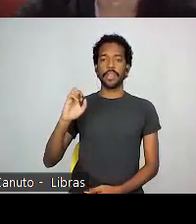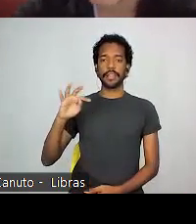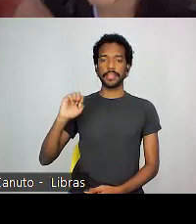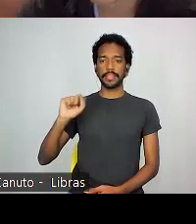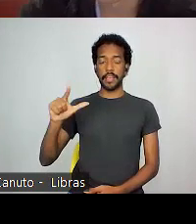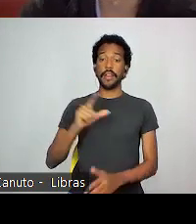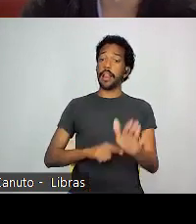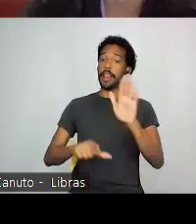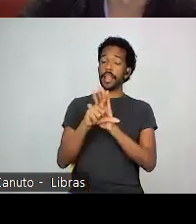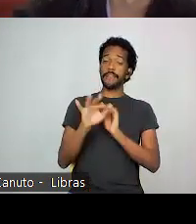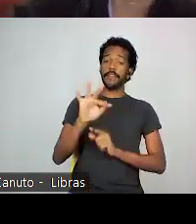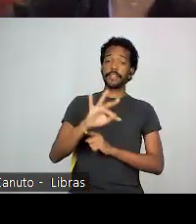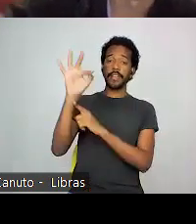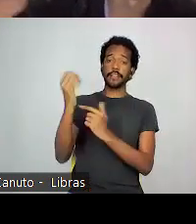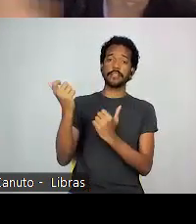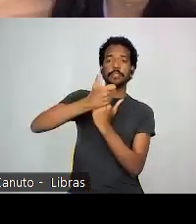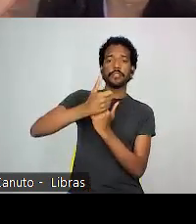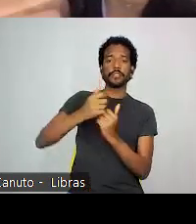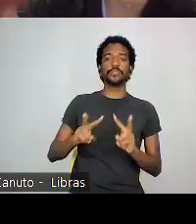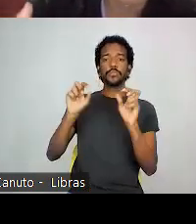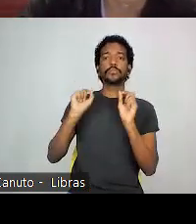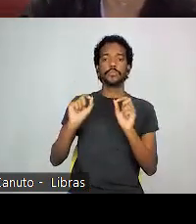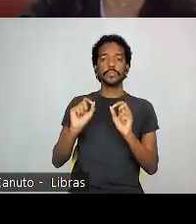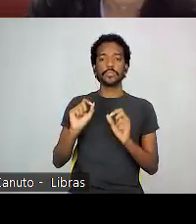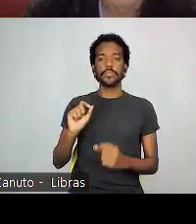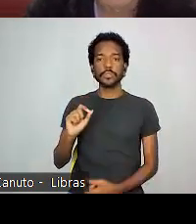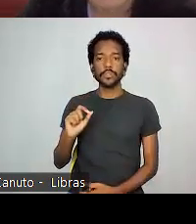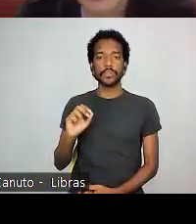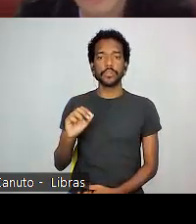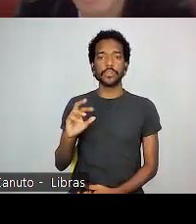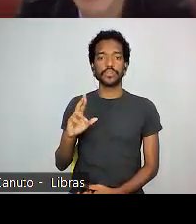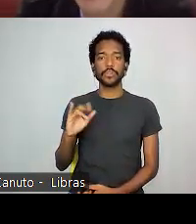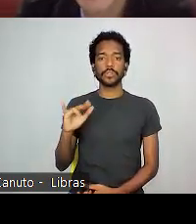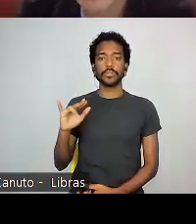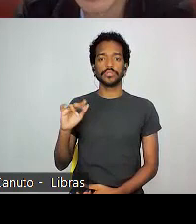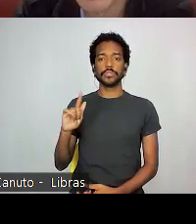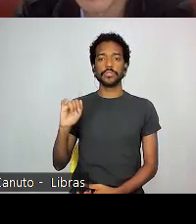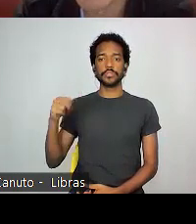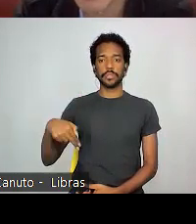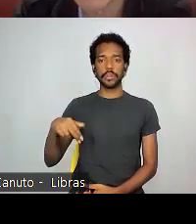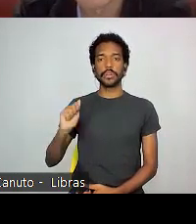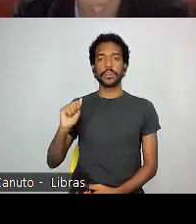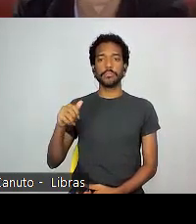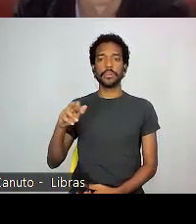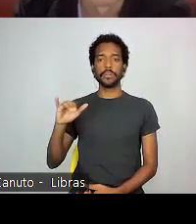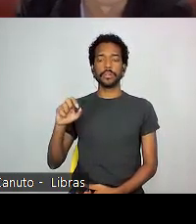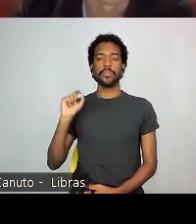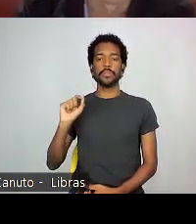federais substituindo por Asian Americans. Aí, alguns, quem propôs essa lei, Grace Mann,